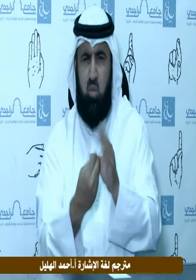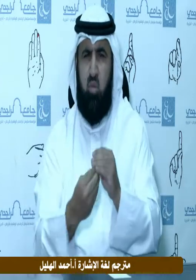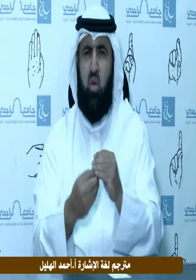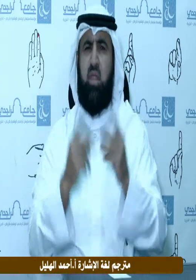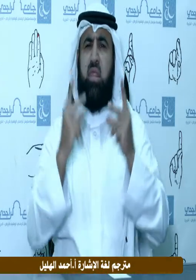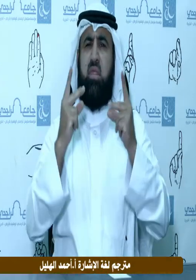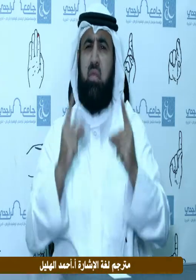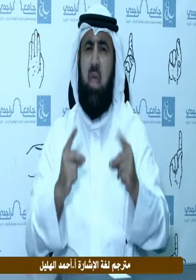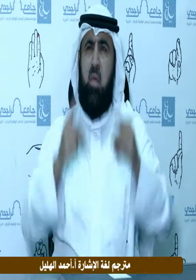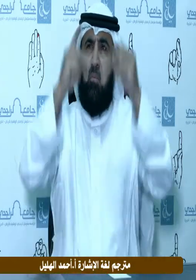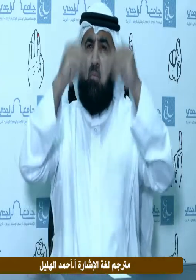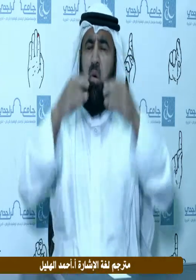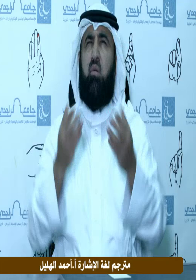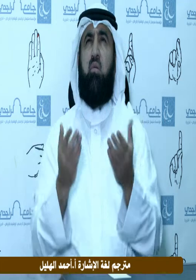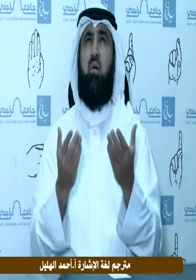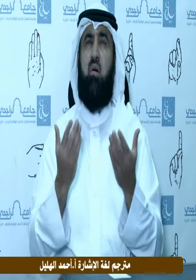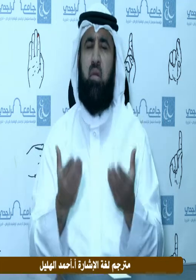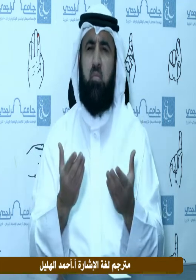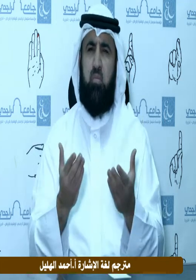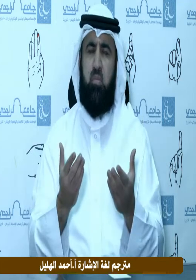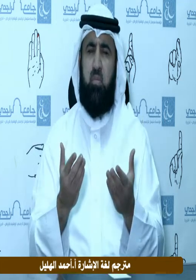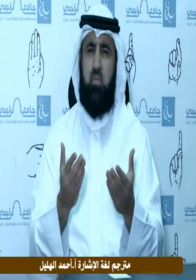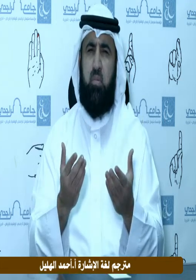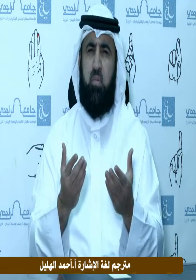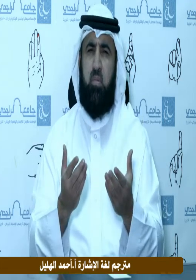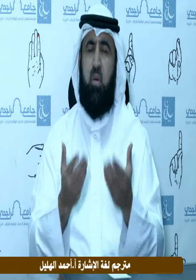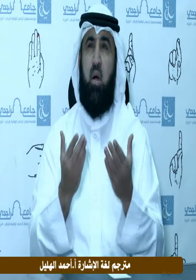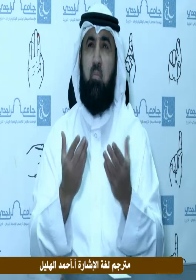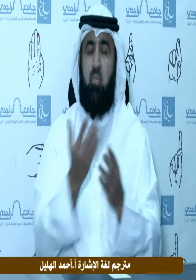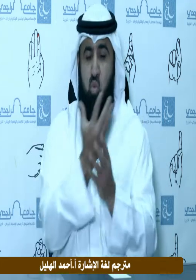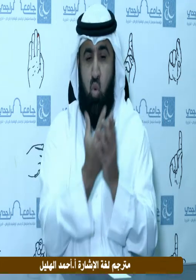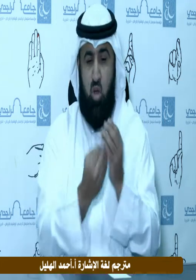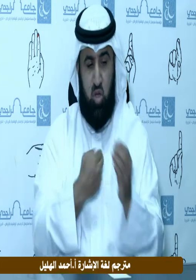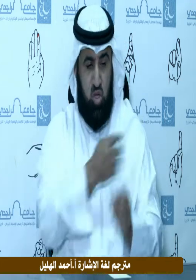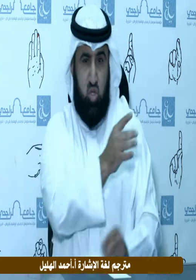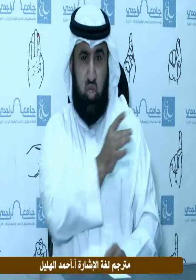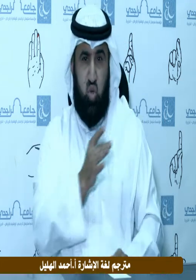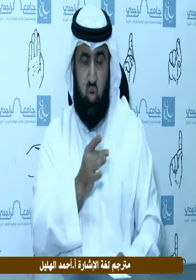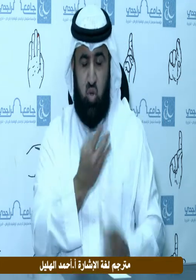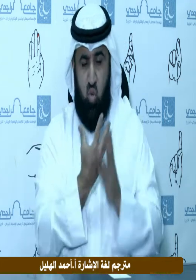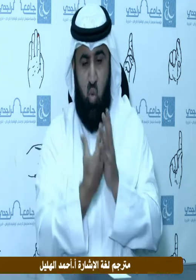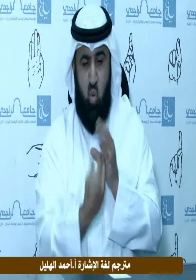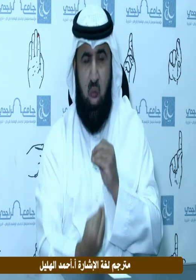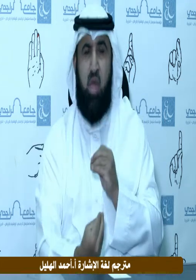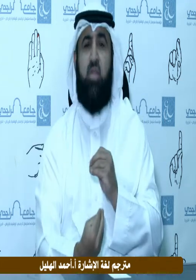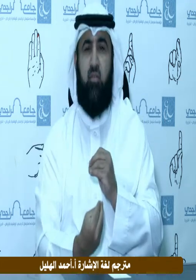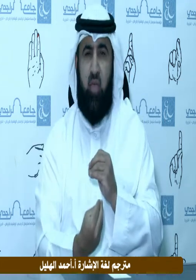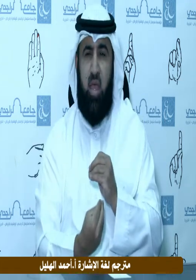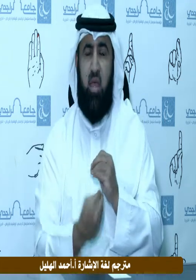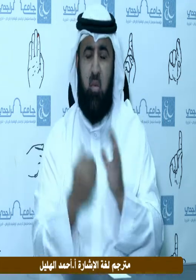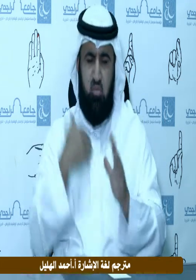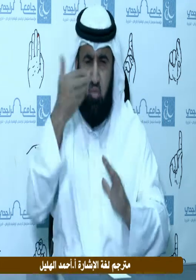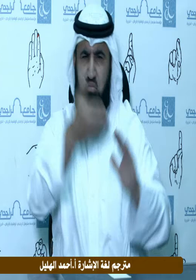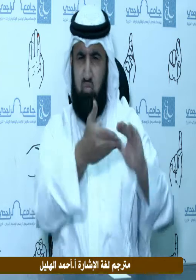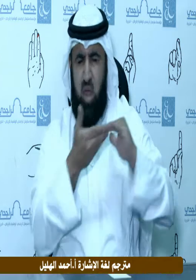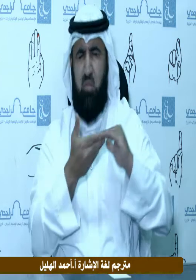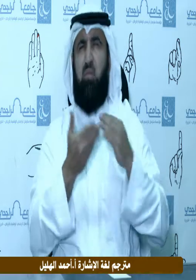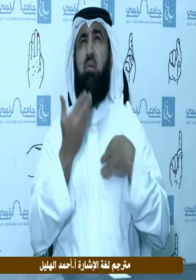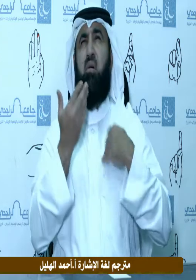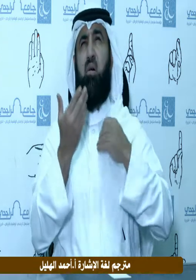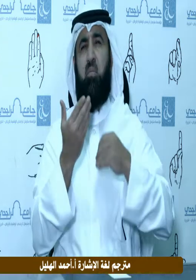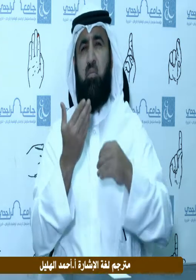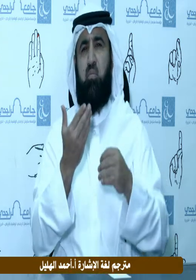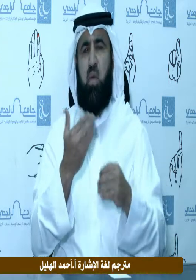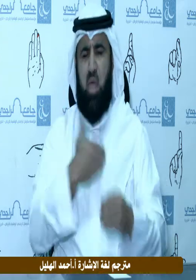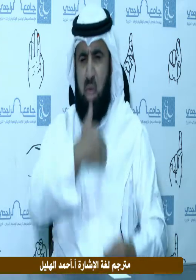مباركة يا سميع الدعاء ربنا هبلنا من أزواجنا وذرياتنا قرة أعين واجعلنا